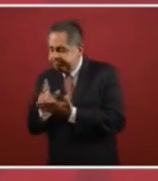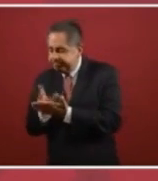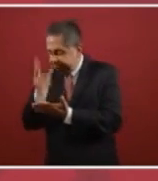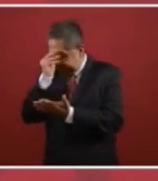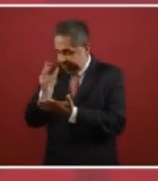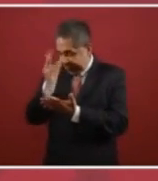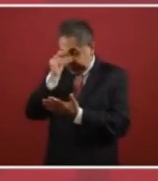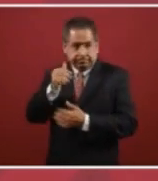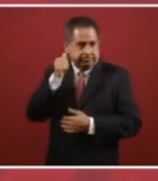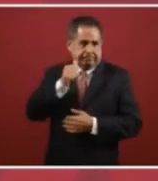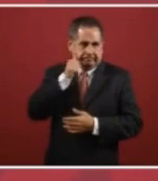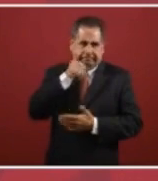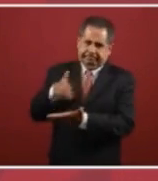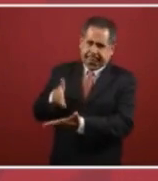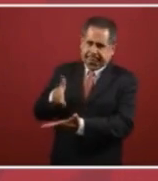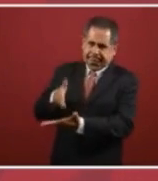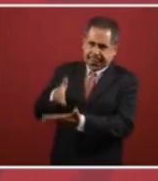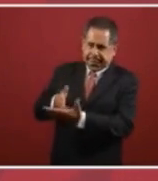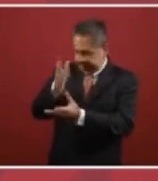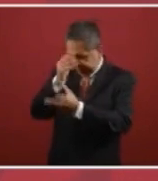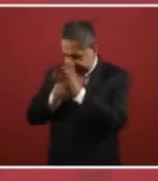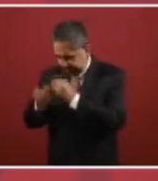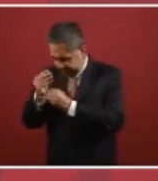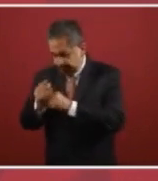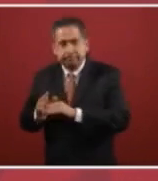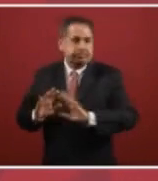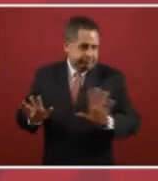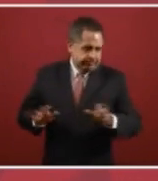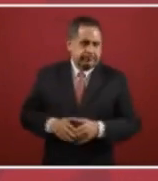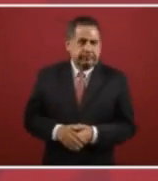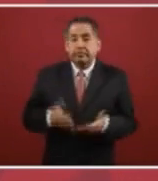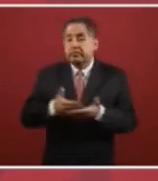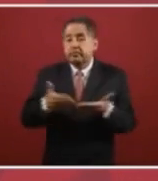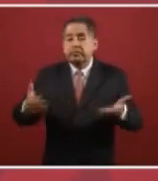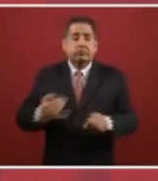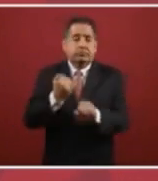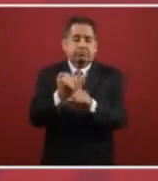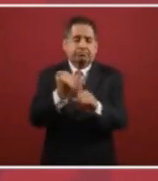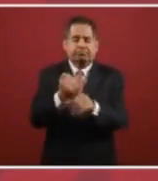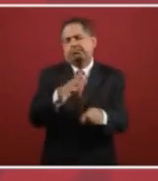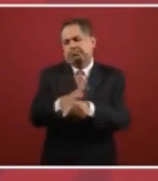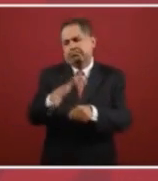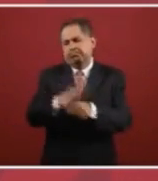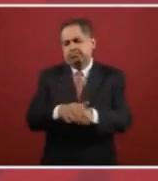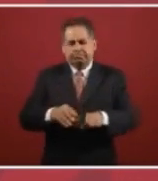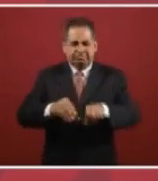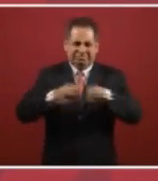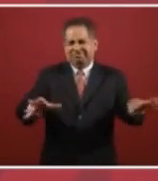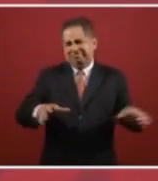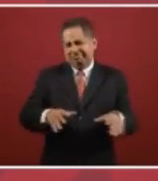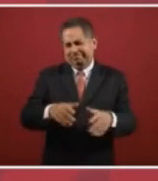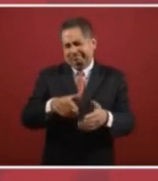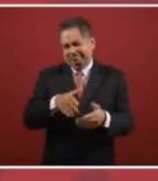eran de consulta ahora en las redes se tiene mucha información